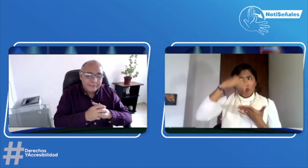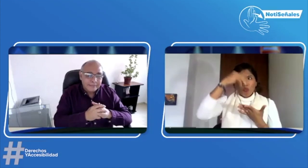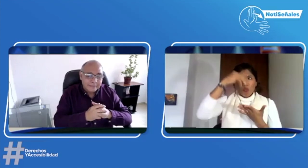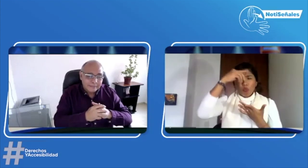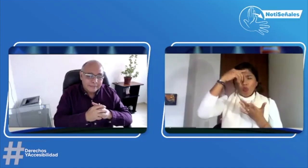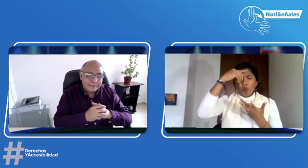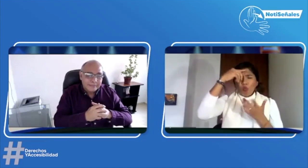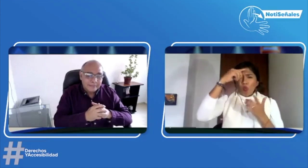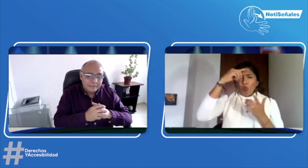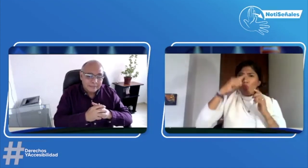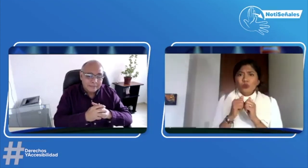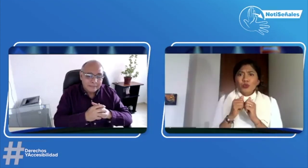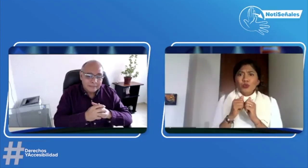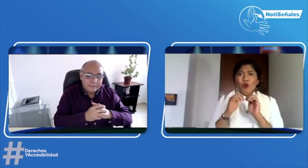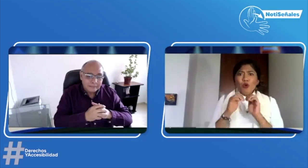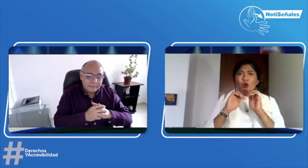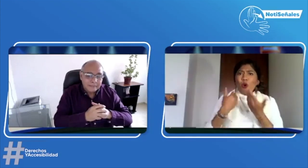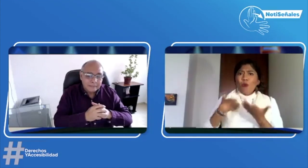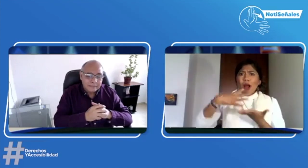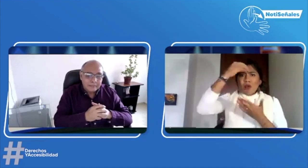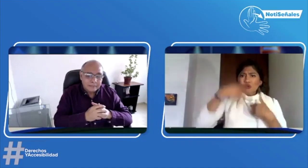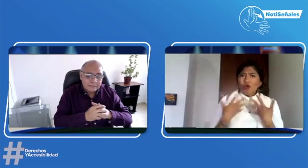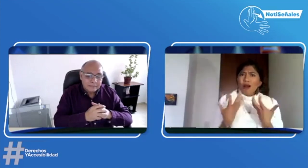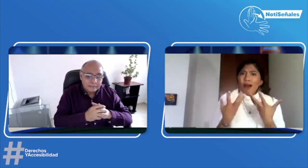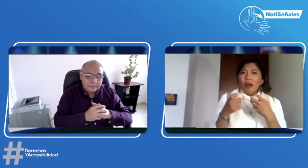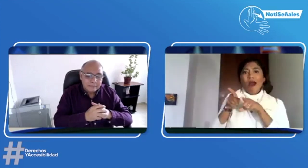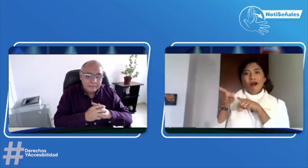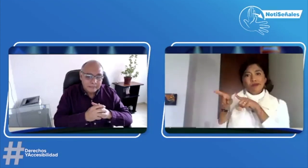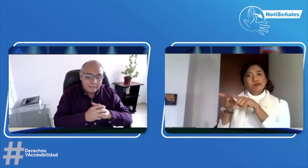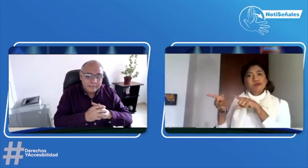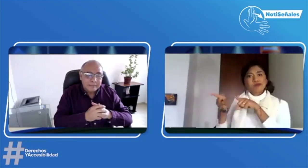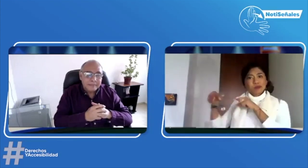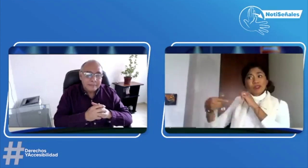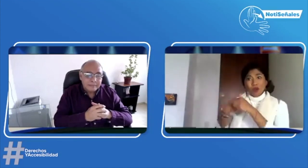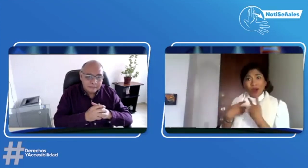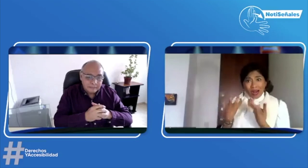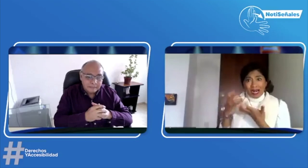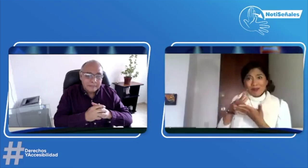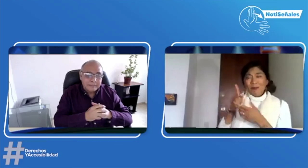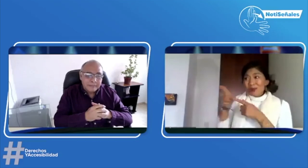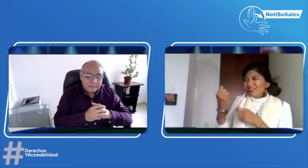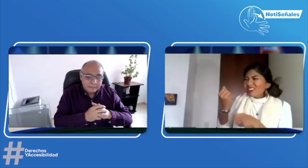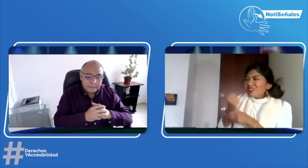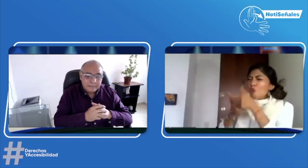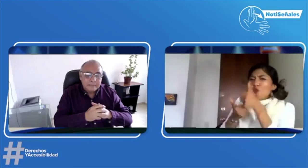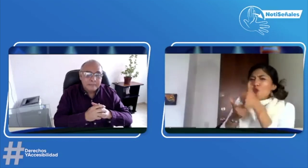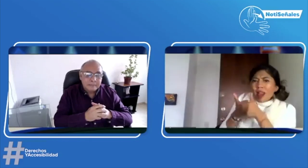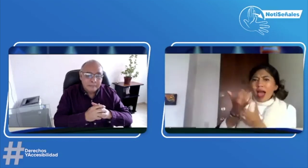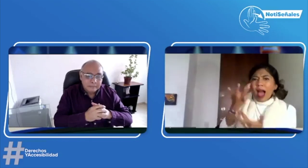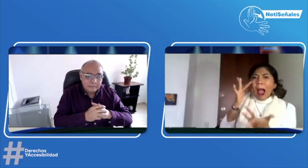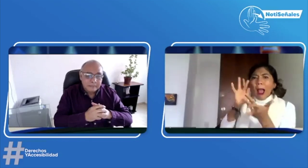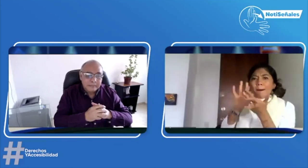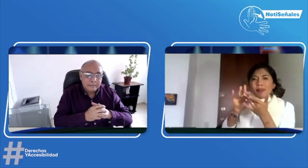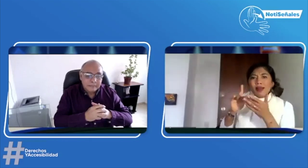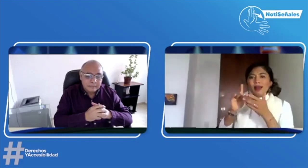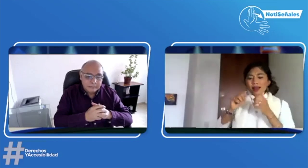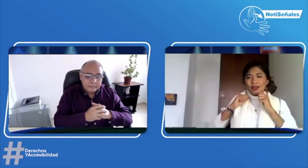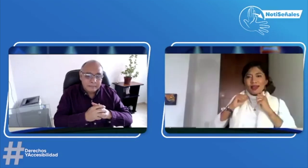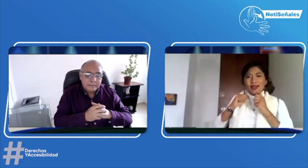Así es. Yo quisiera tener esa experiencia. Pero entonces, depende en dónde es que uno está laborando.